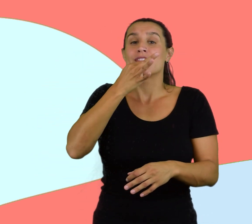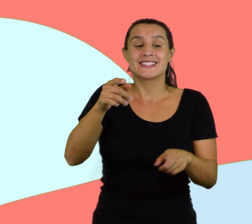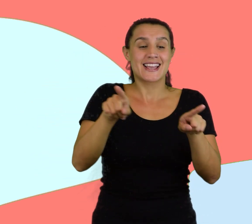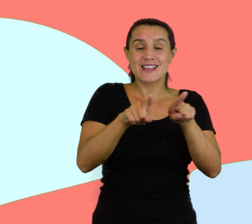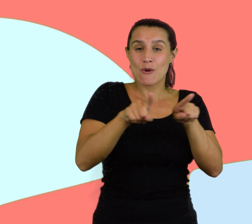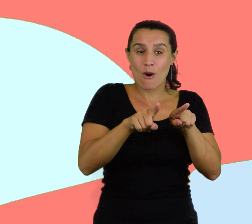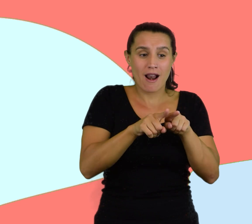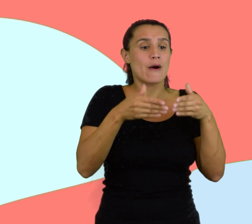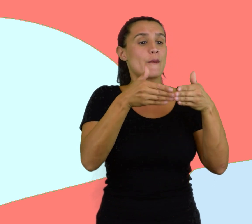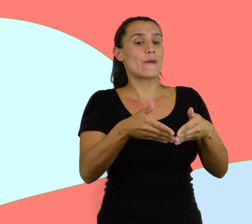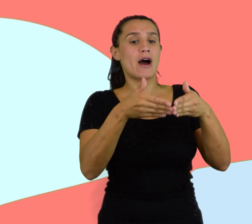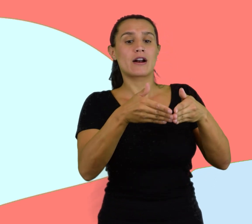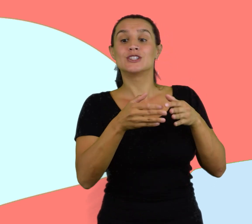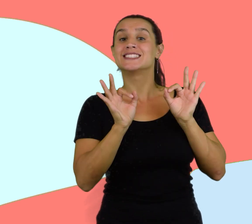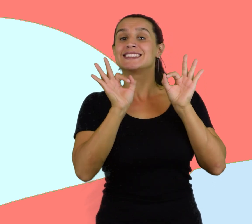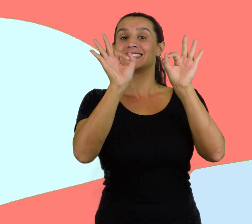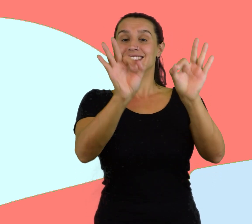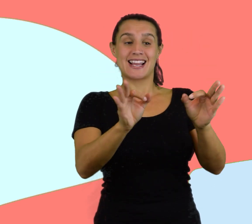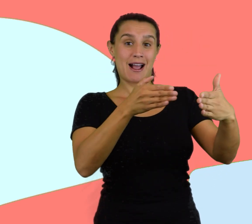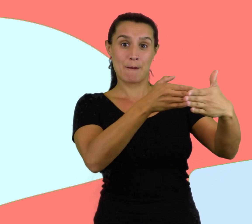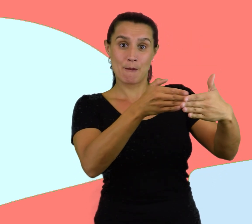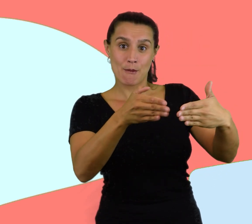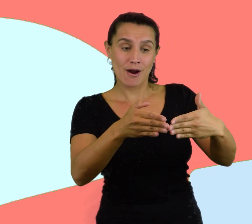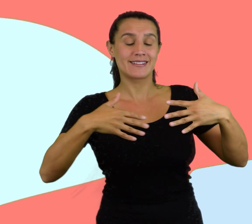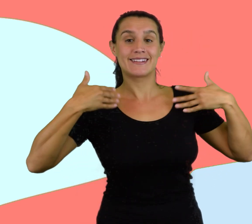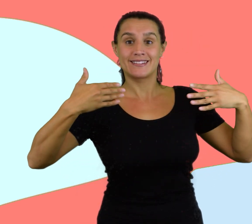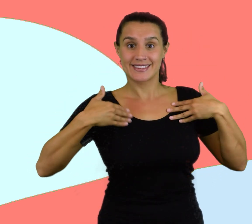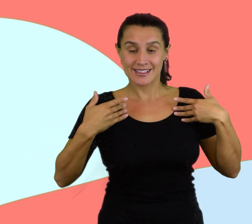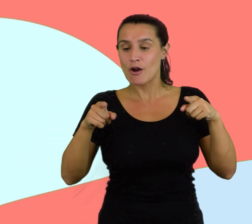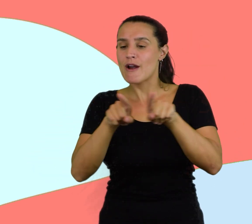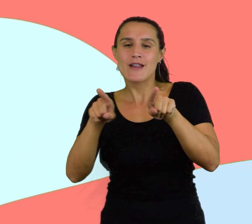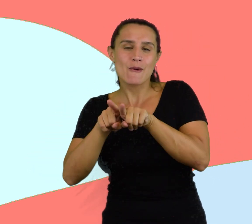Como el puerto es bienvenido al marinero, así la última frase le escriba.